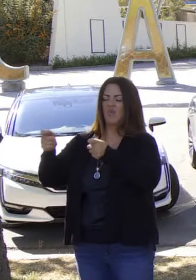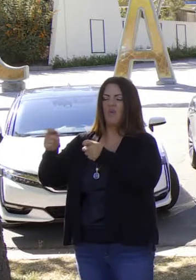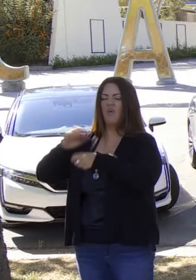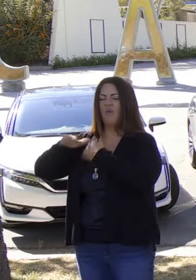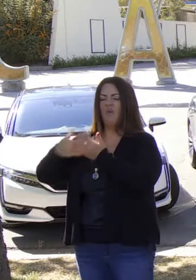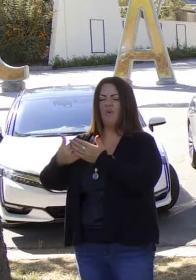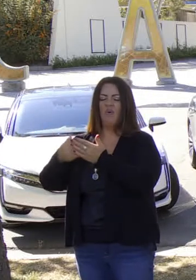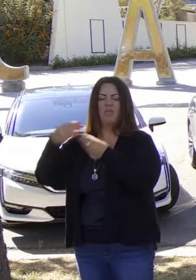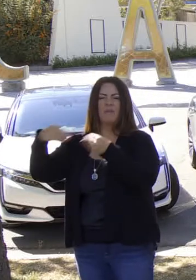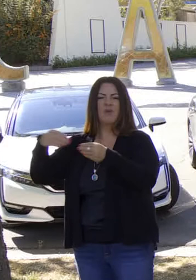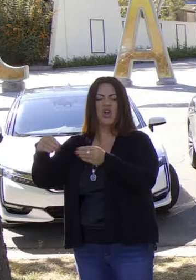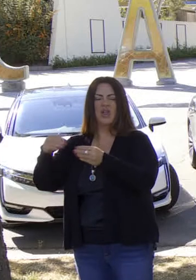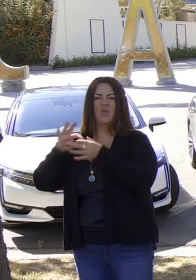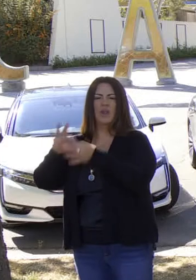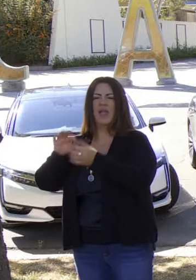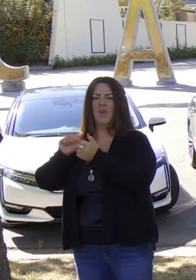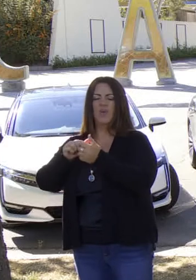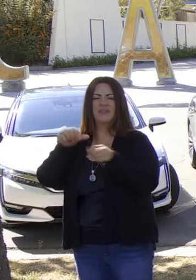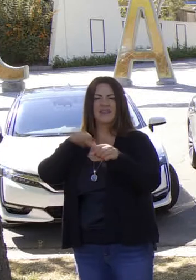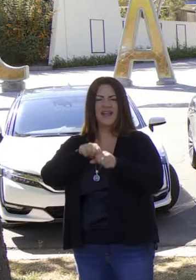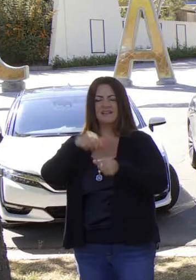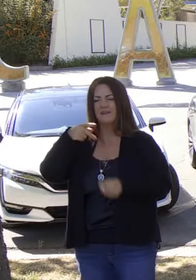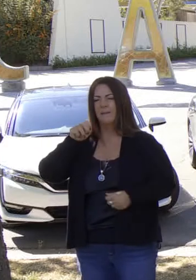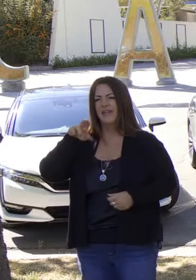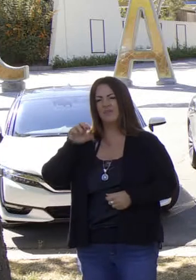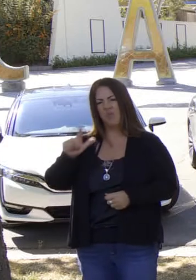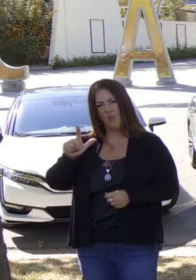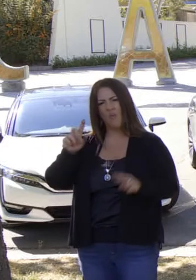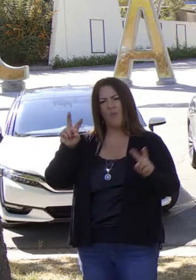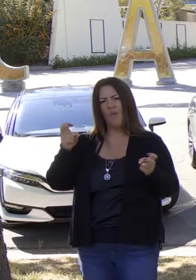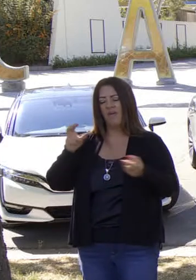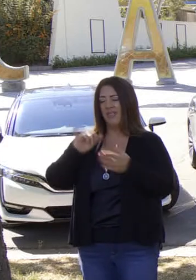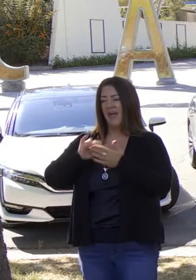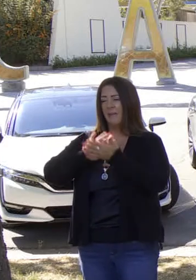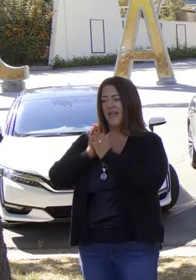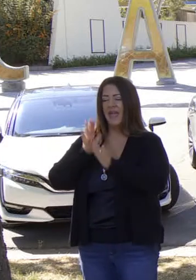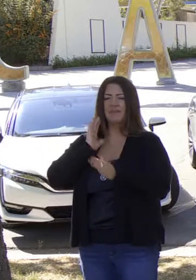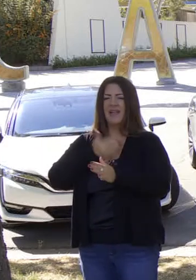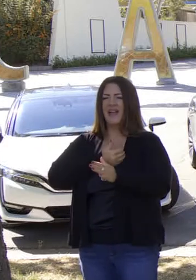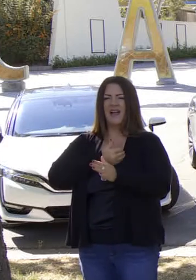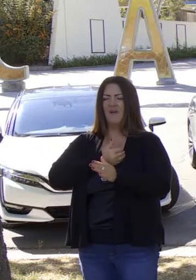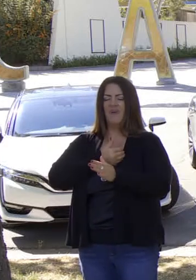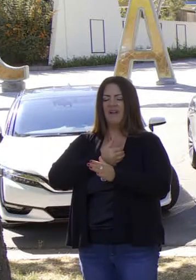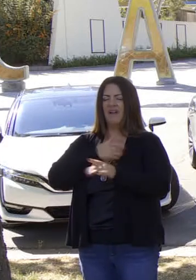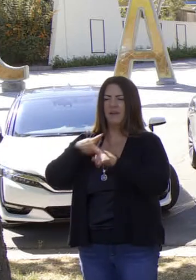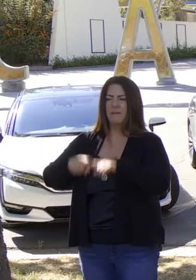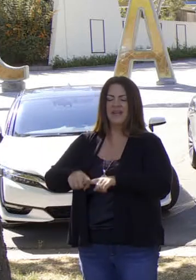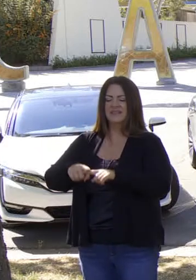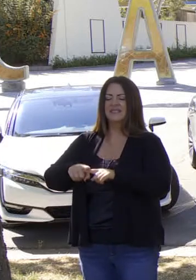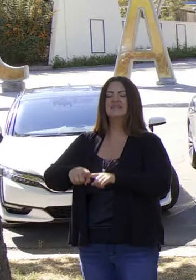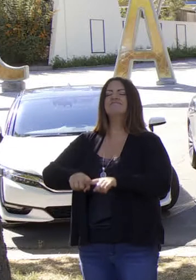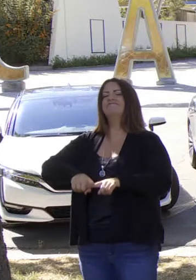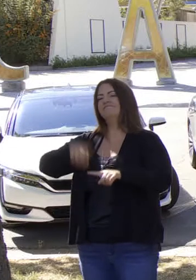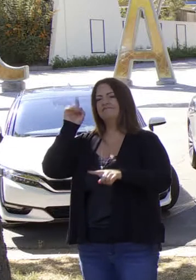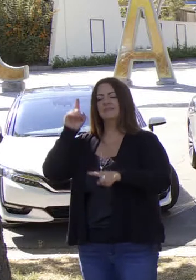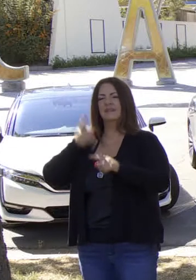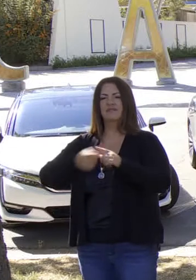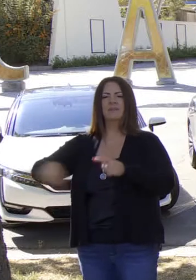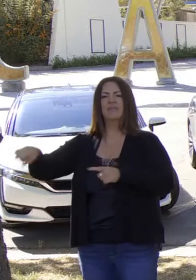provisiones y mercados del petróleo, que se han convertido gran parte de nuestras vidas. Hay que